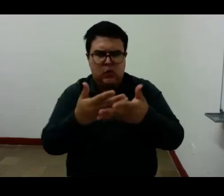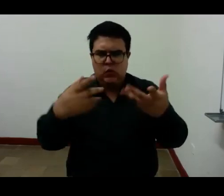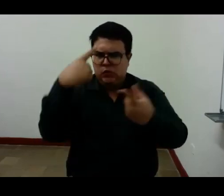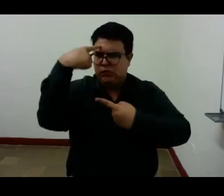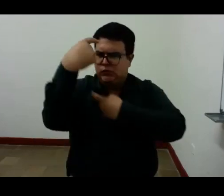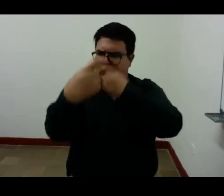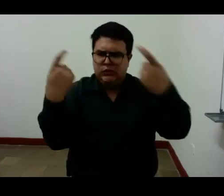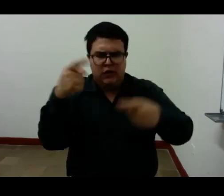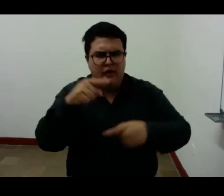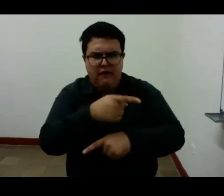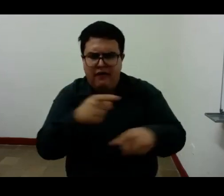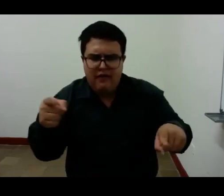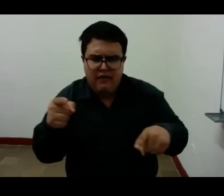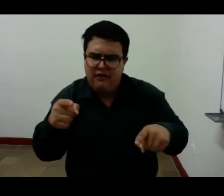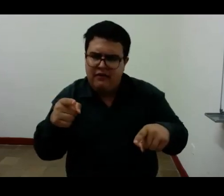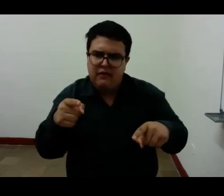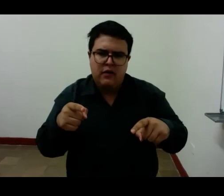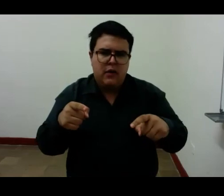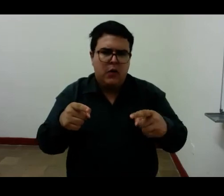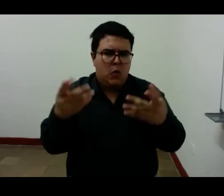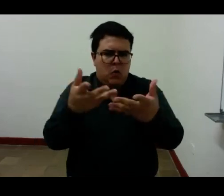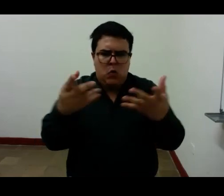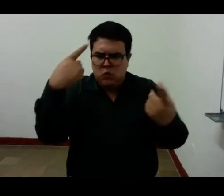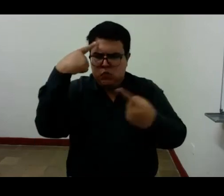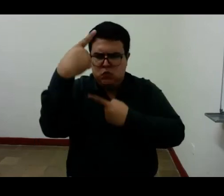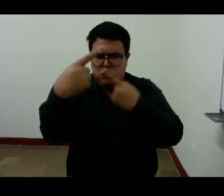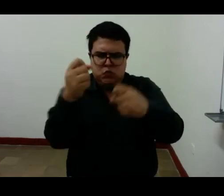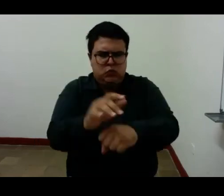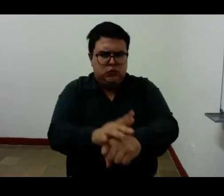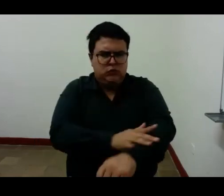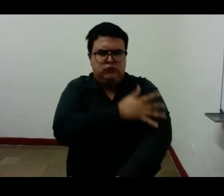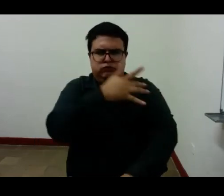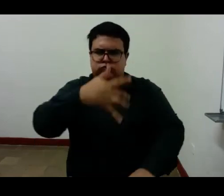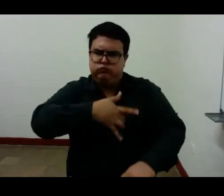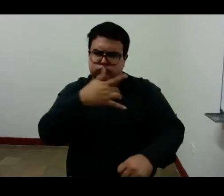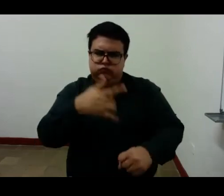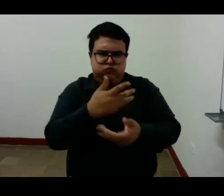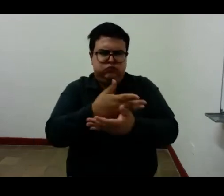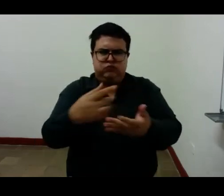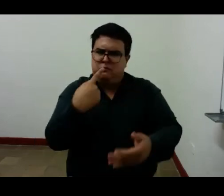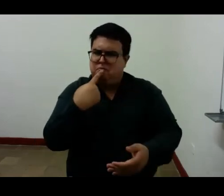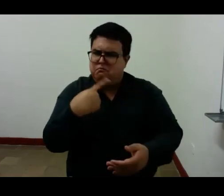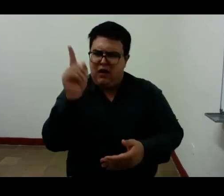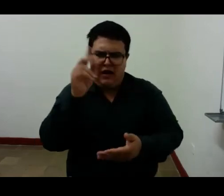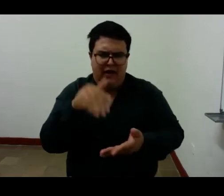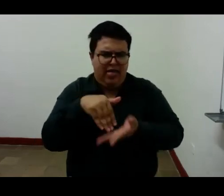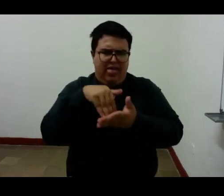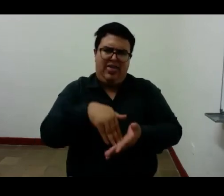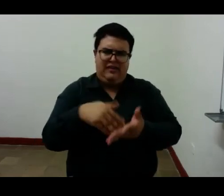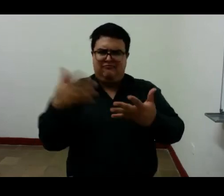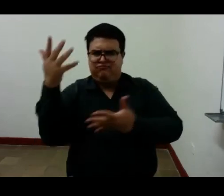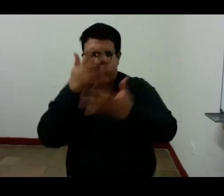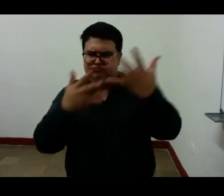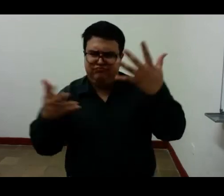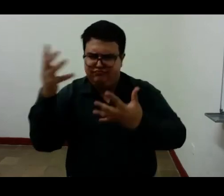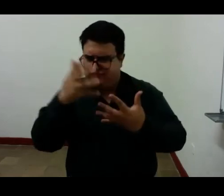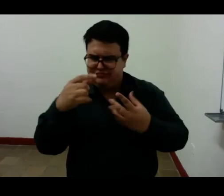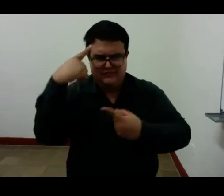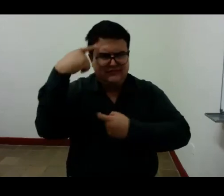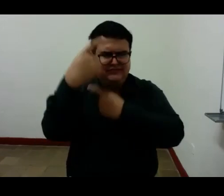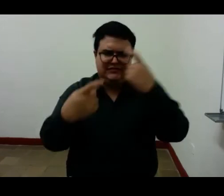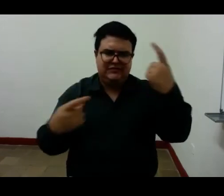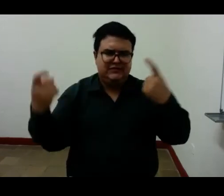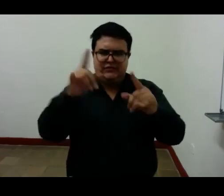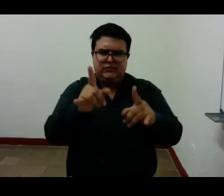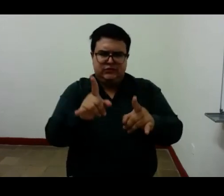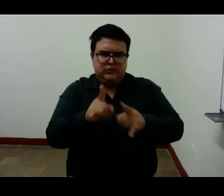laboratorio para descubrir multitudes internas el mismo laboratorio